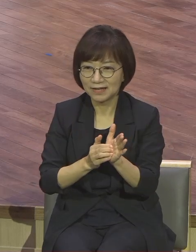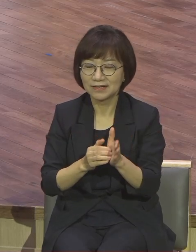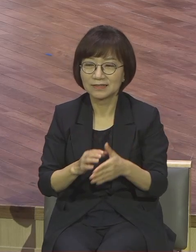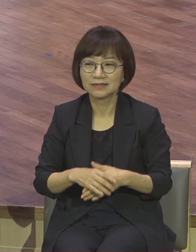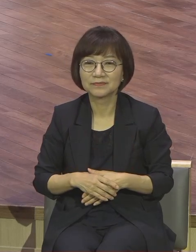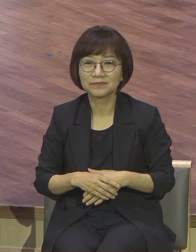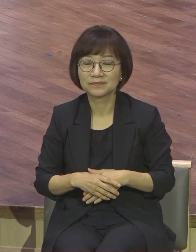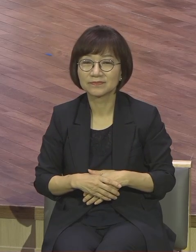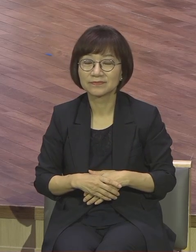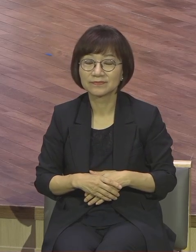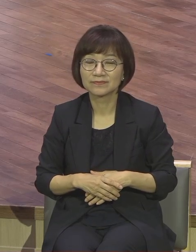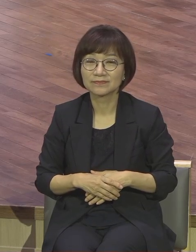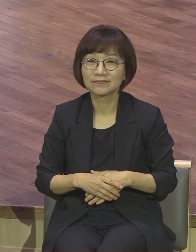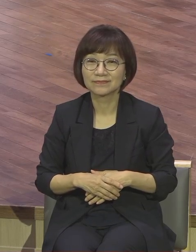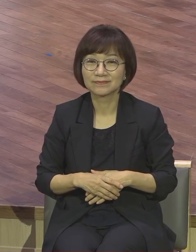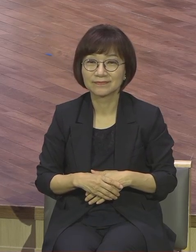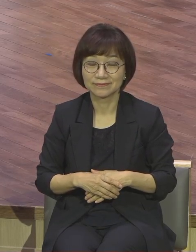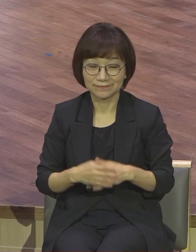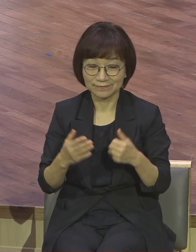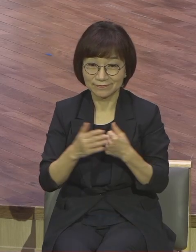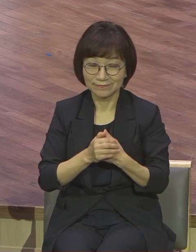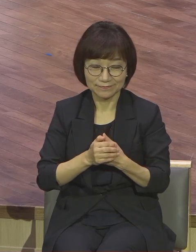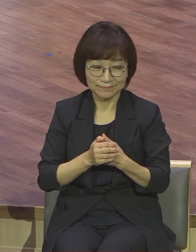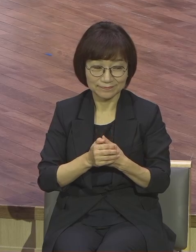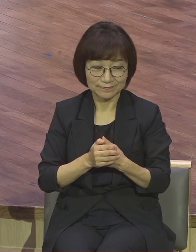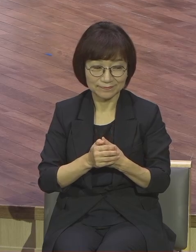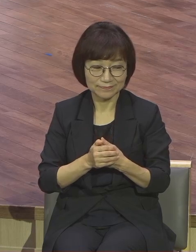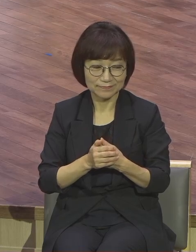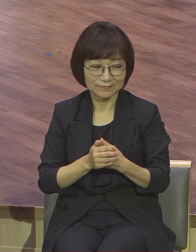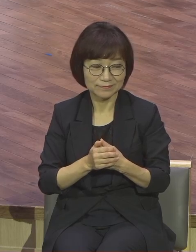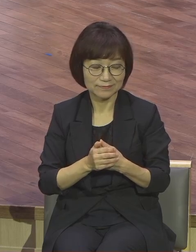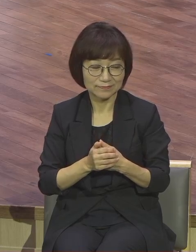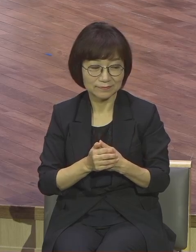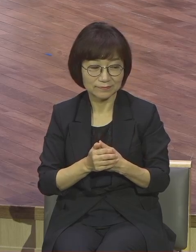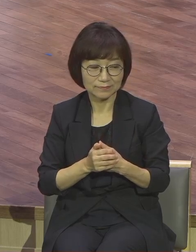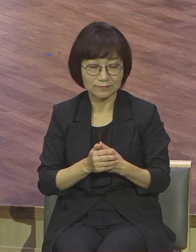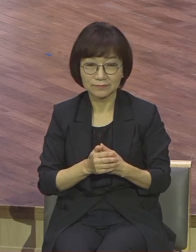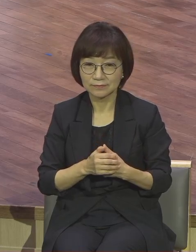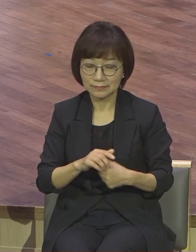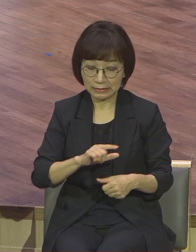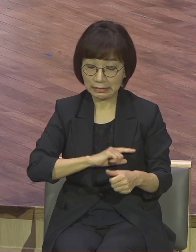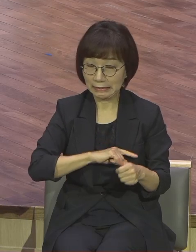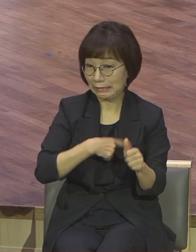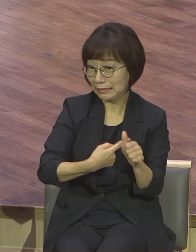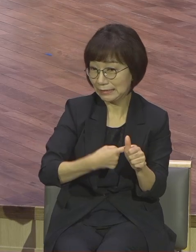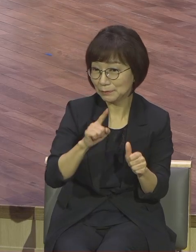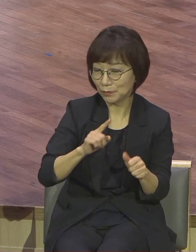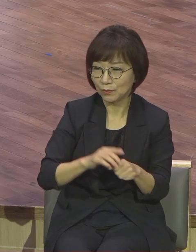그래서 닉네임이 뭐냐 저 사람은 늘 기도하는 사람